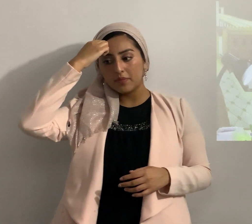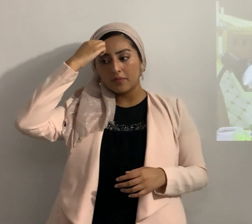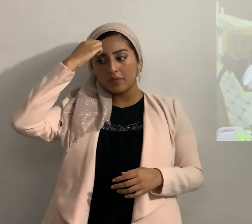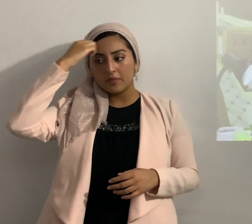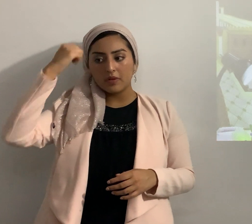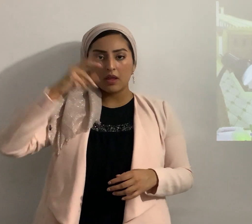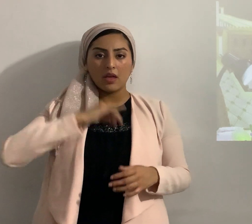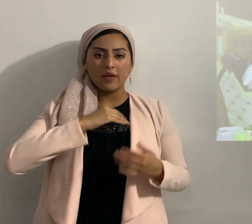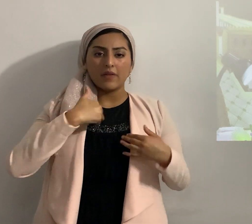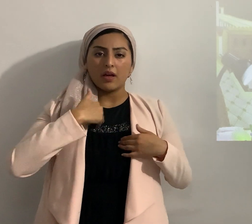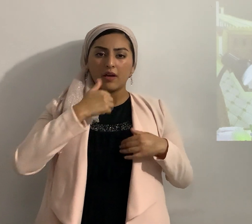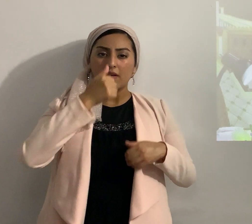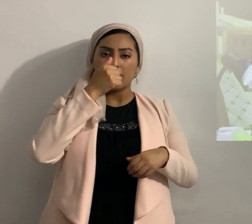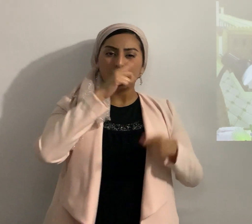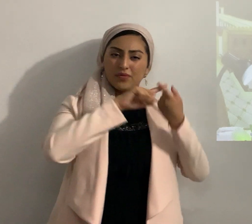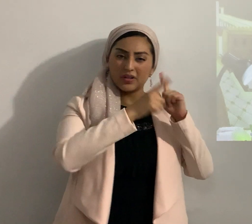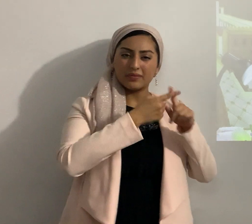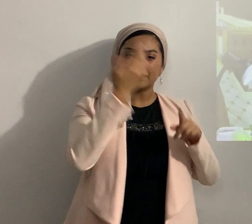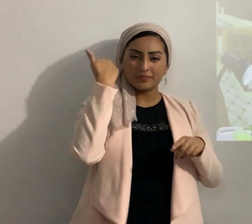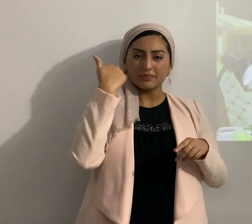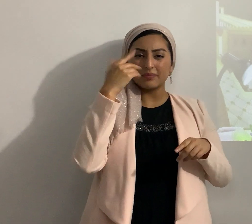tenía un amigo hace unos 20 años